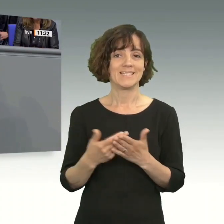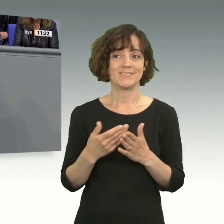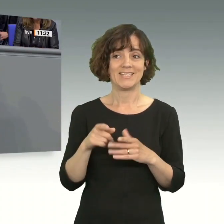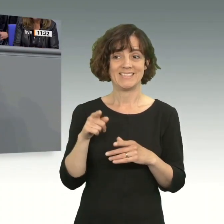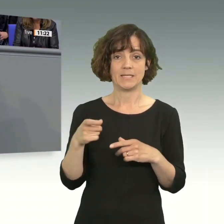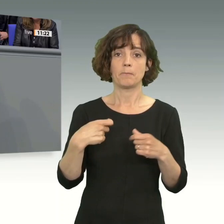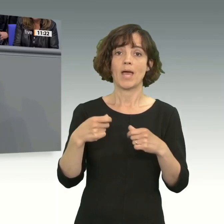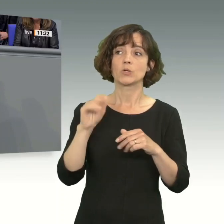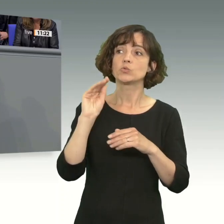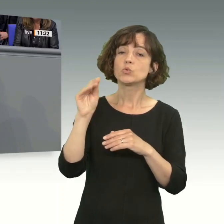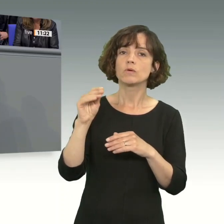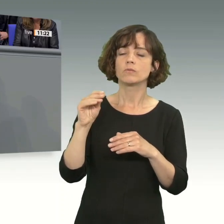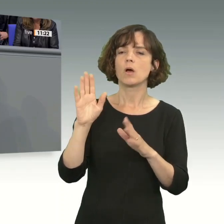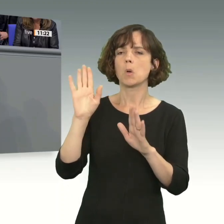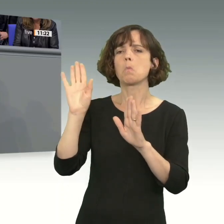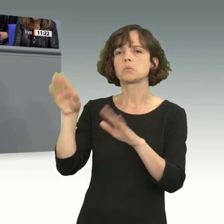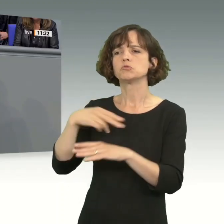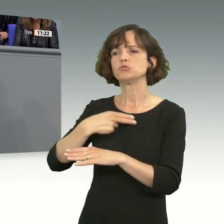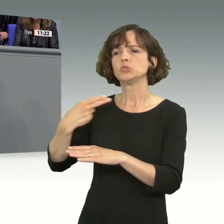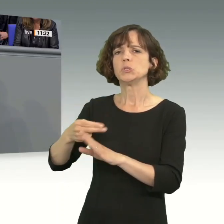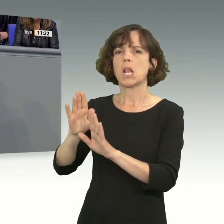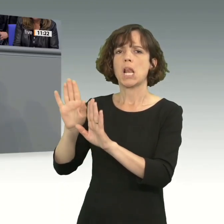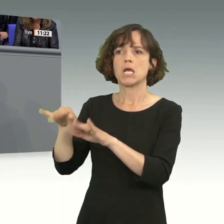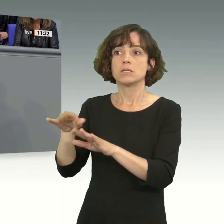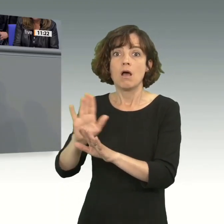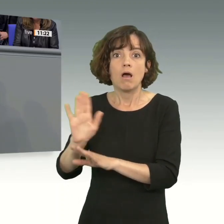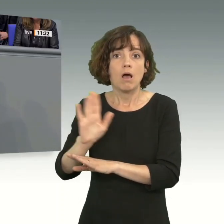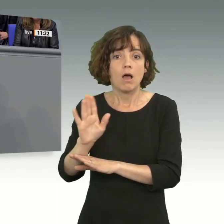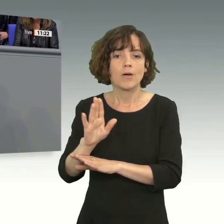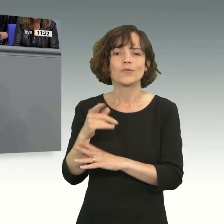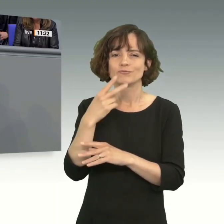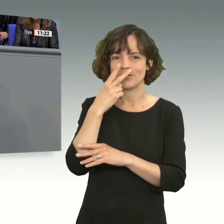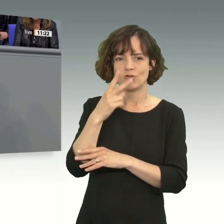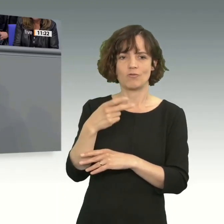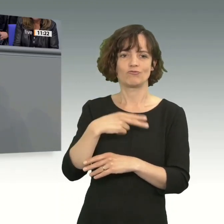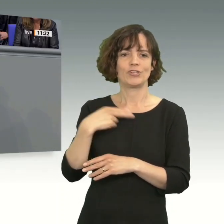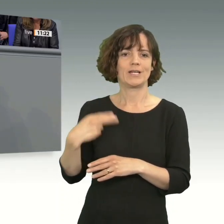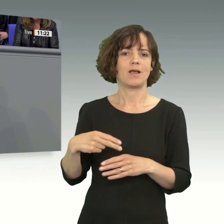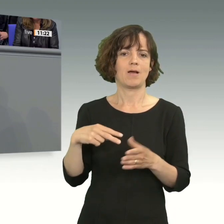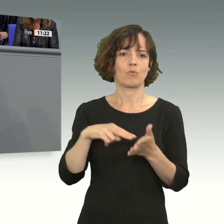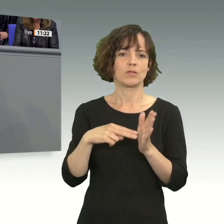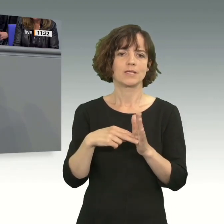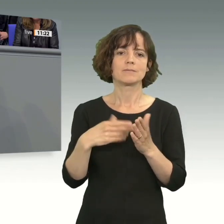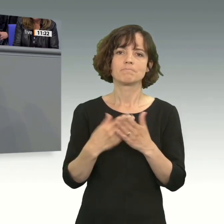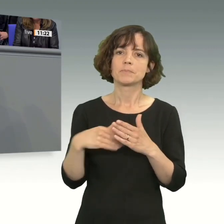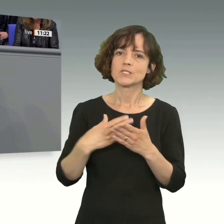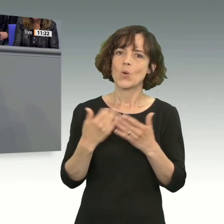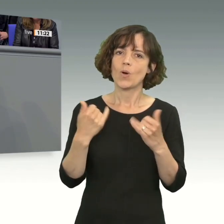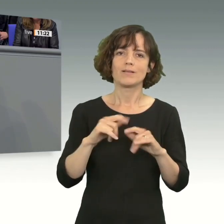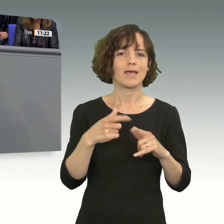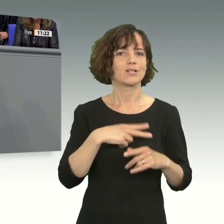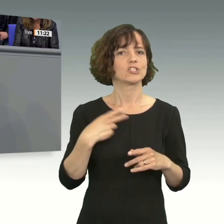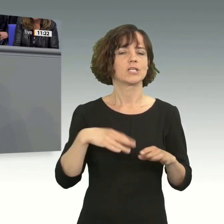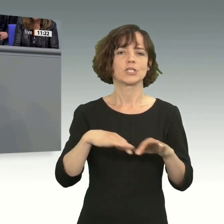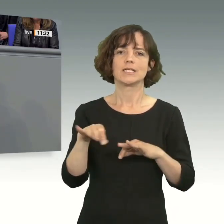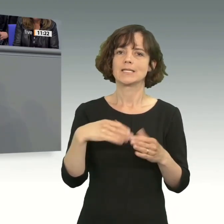Märkte der Zukunft nicht China überlassen. Und jetzt schauen wir einfach mal auf Ihre China-Politik. Es gibt keine China-Strategie, bis heute nicht. Sie streiten